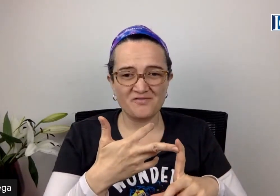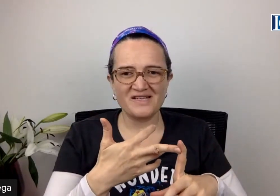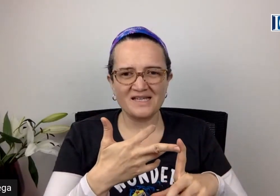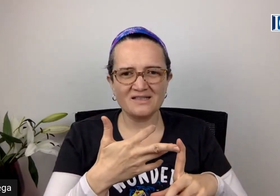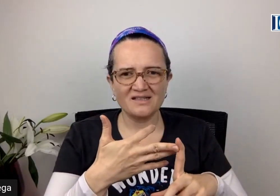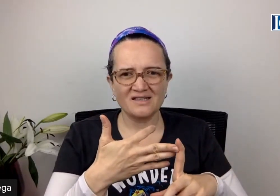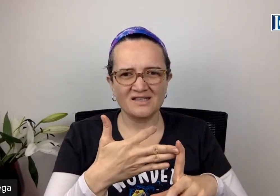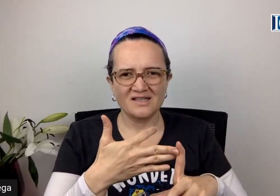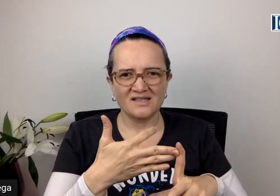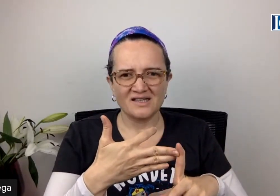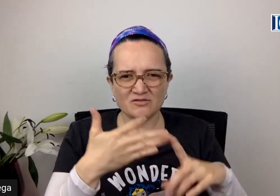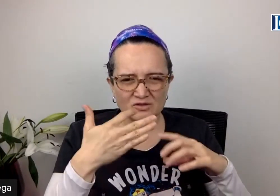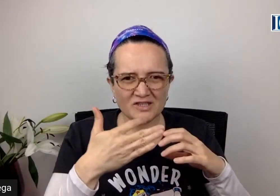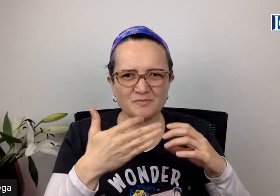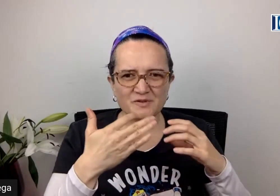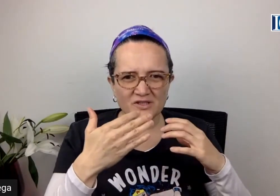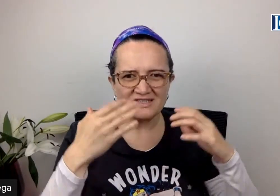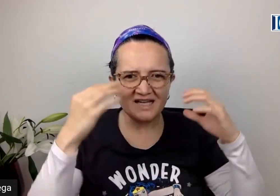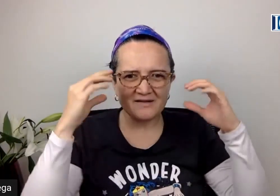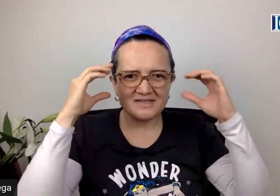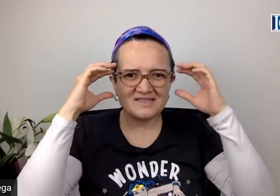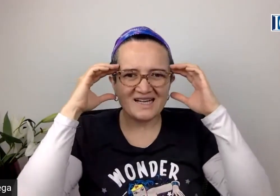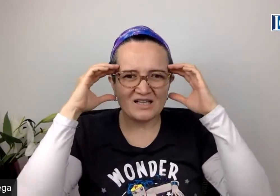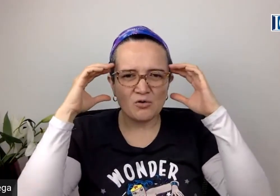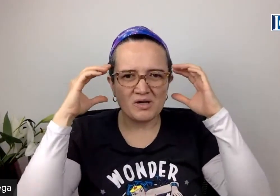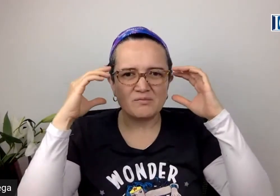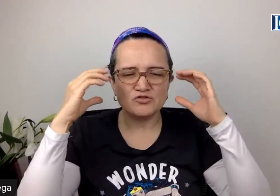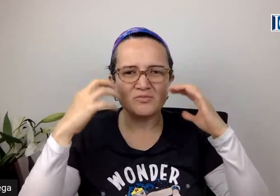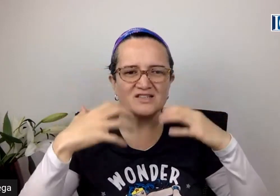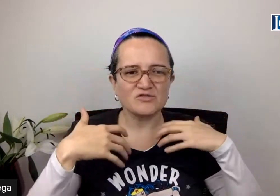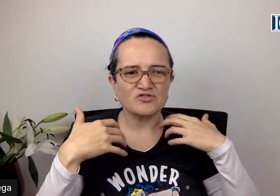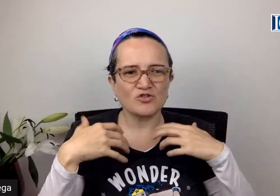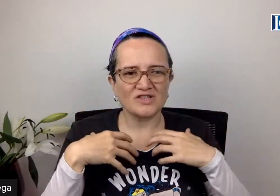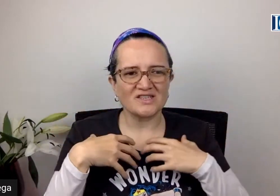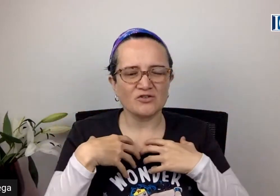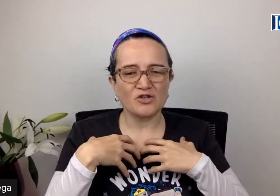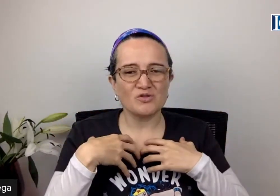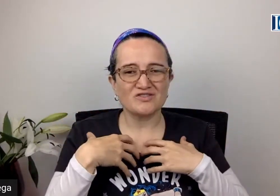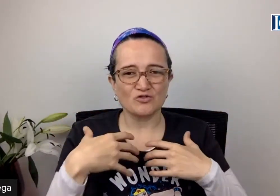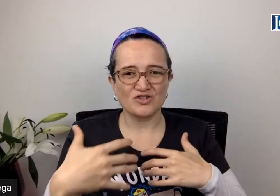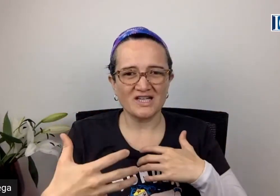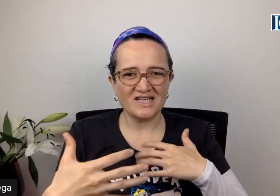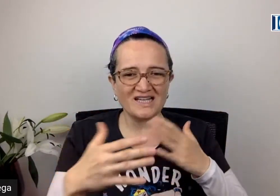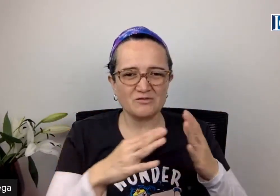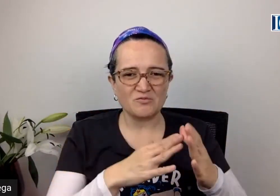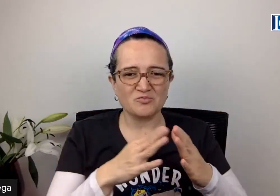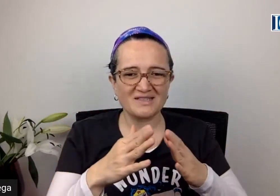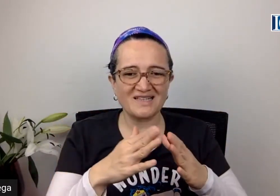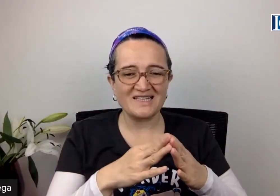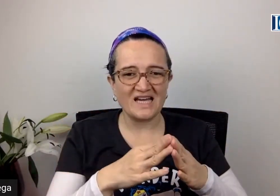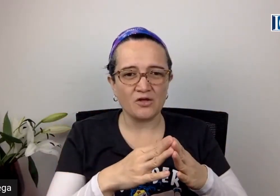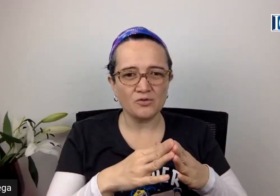afligen. Es cuando las personas cada vez recobramos más nuestro sentido de nuestro ser y actuamos más alineados